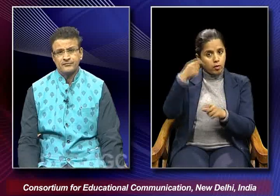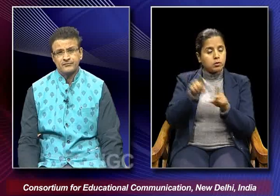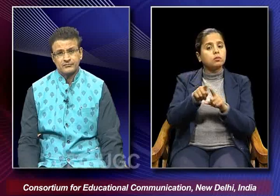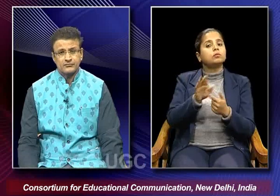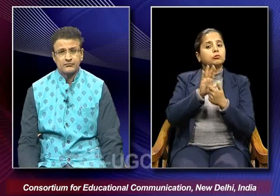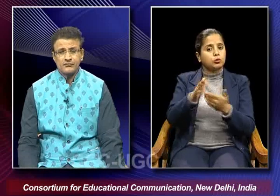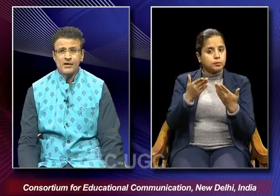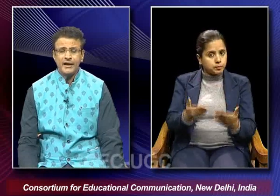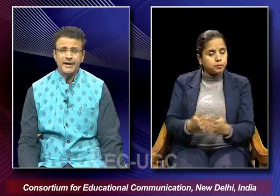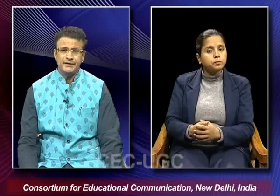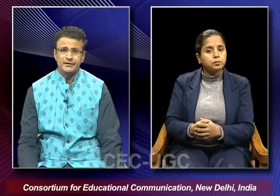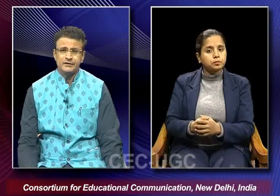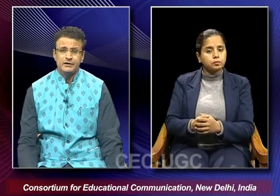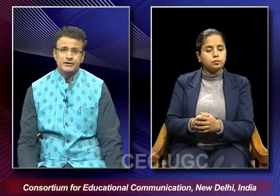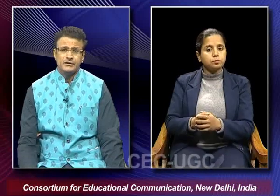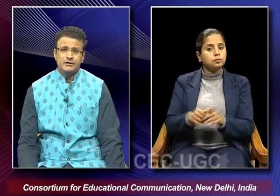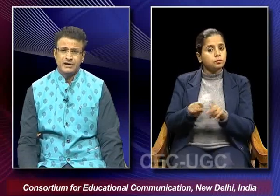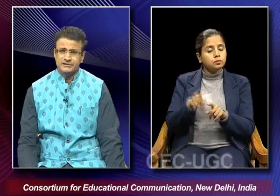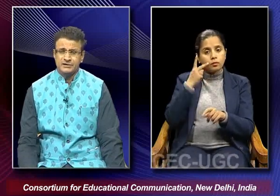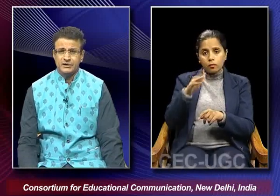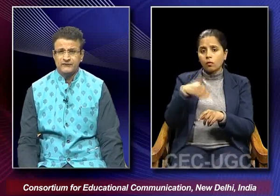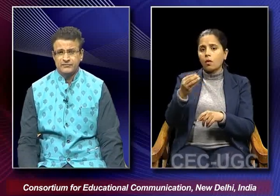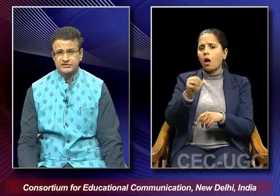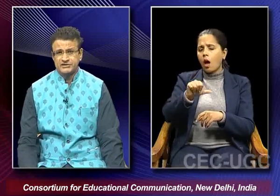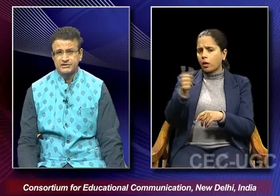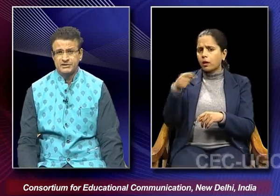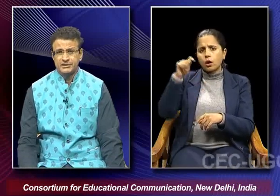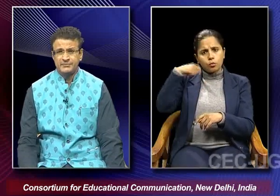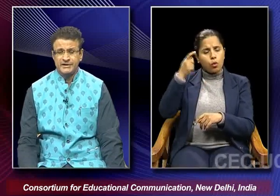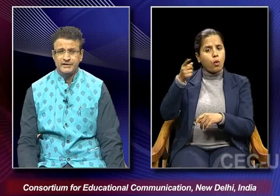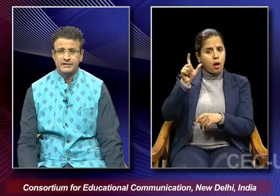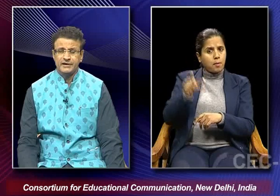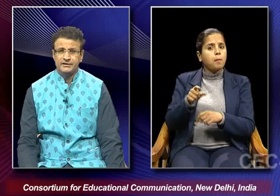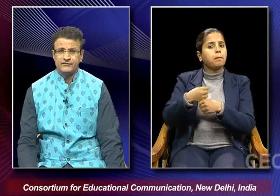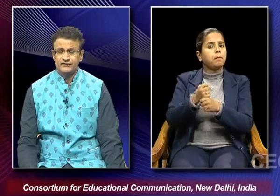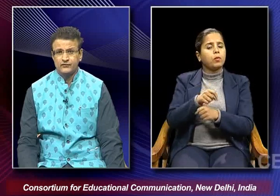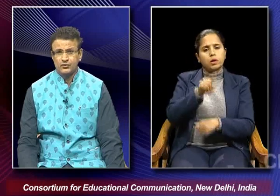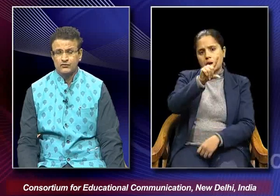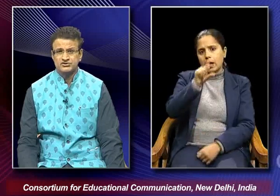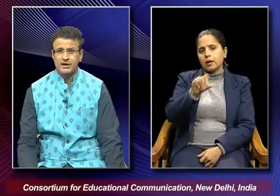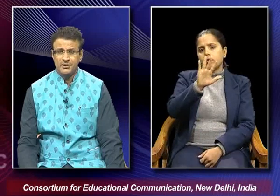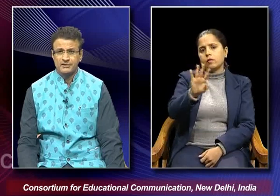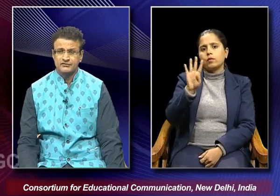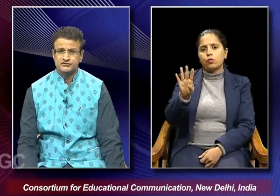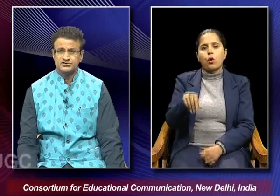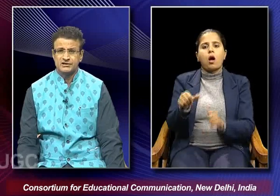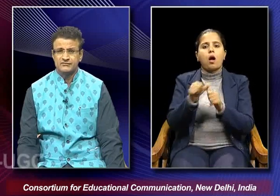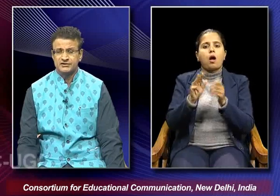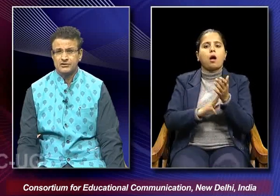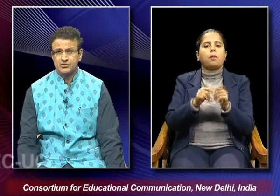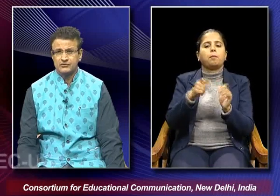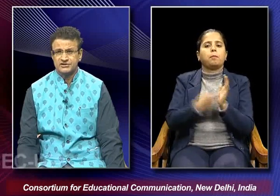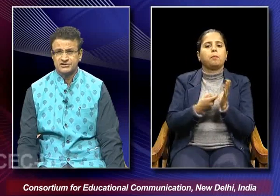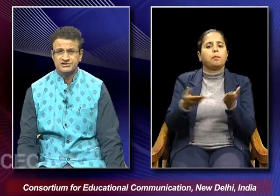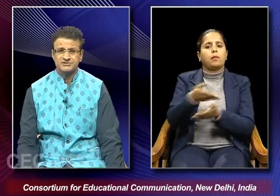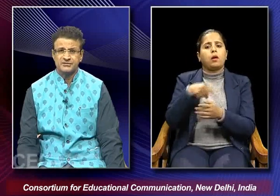and another film which he made in 1954 was amar which was dealing with